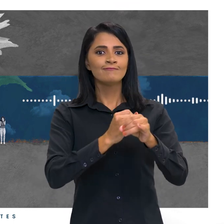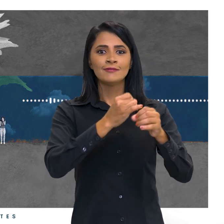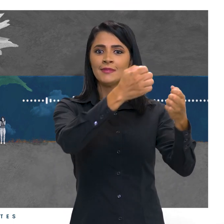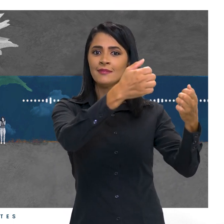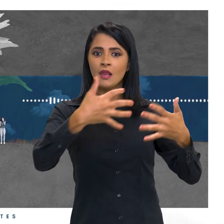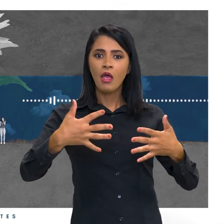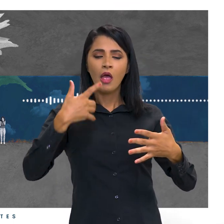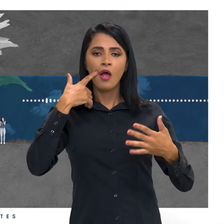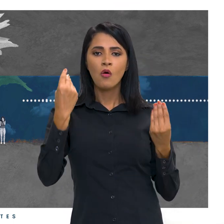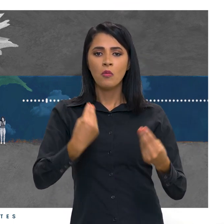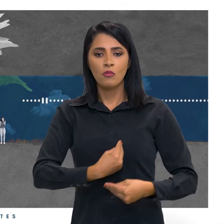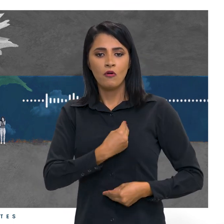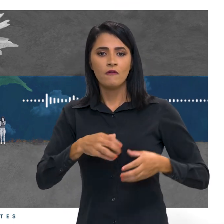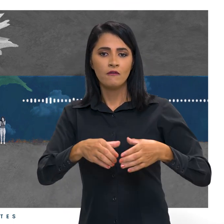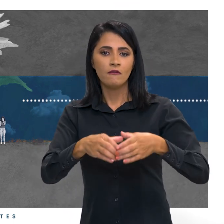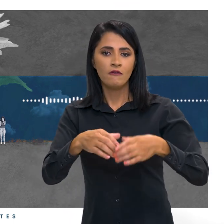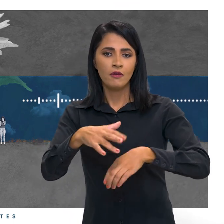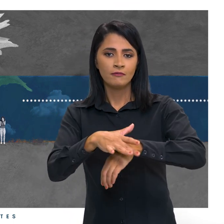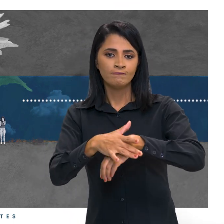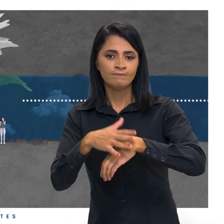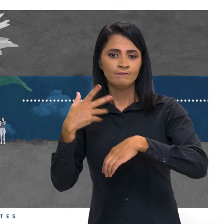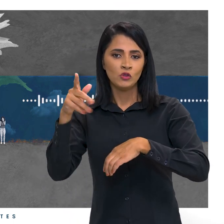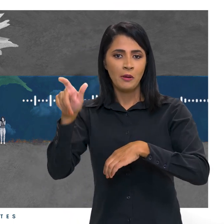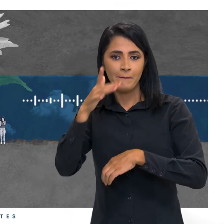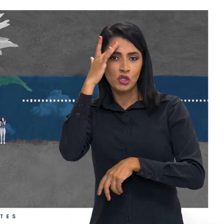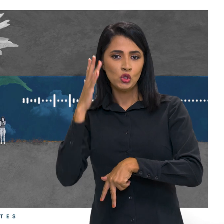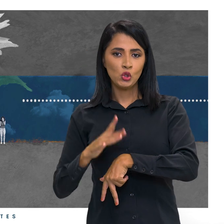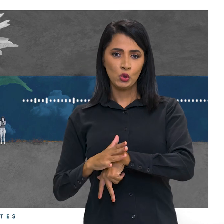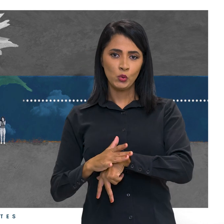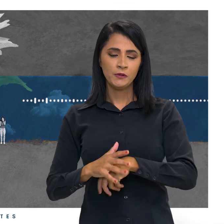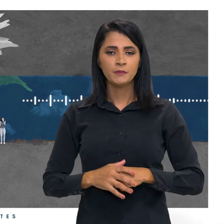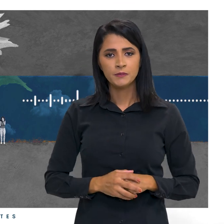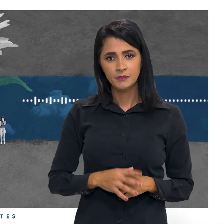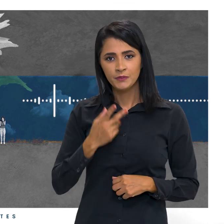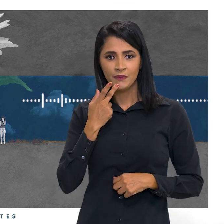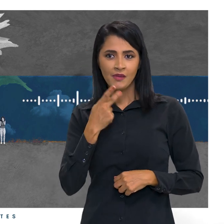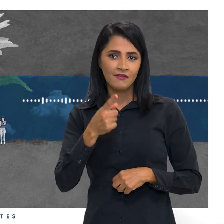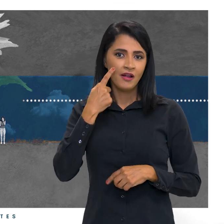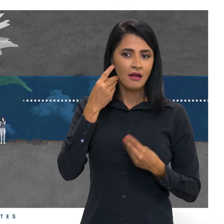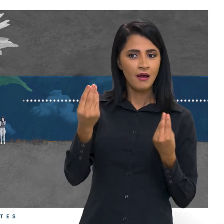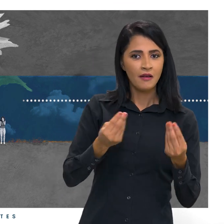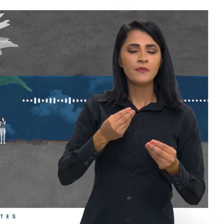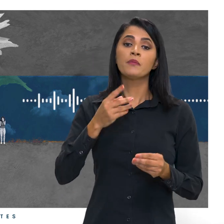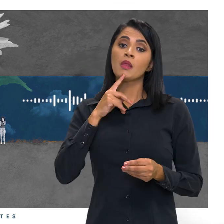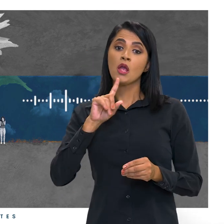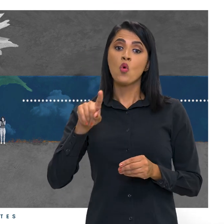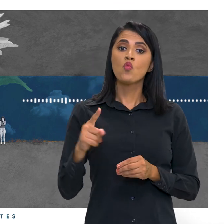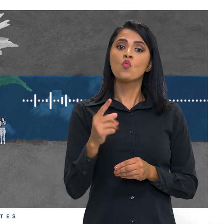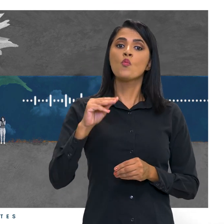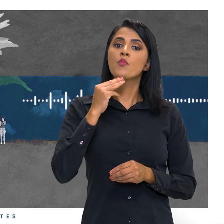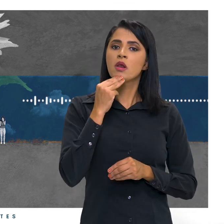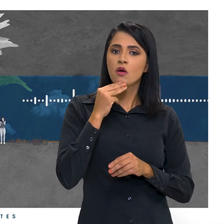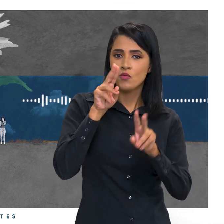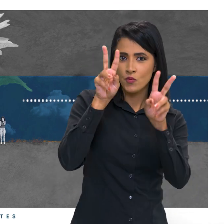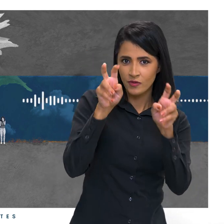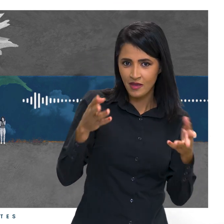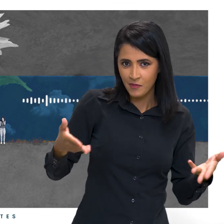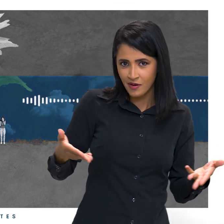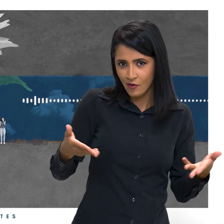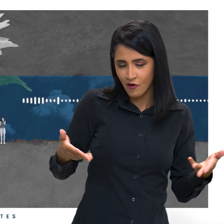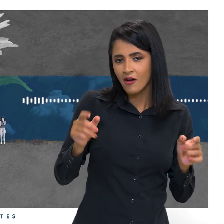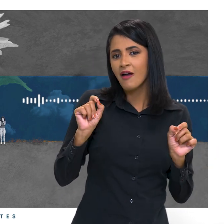viver com a doença do ponto de vista de um paciente. Falar em apostas valendo um milhão, o tema deste episódio